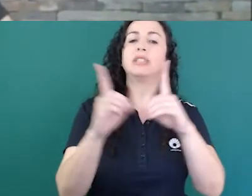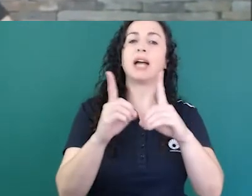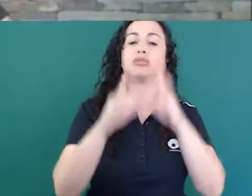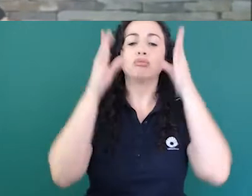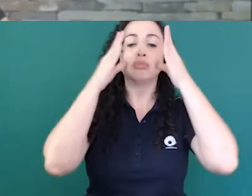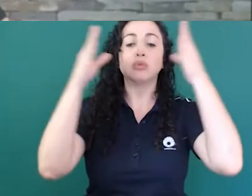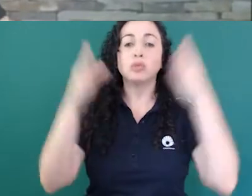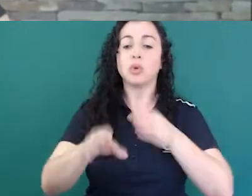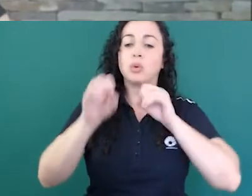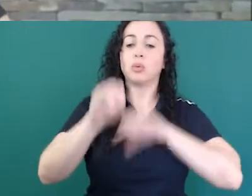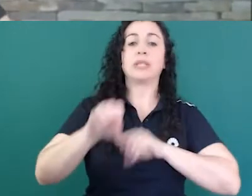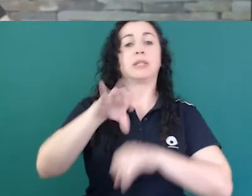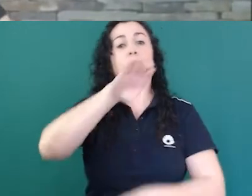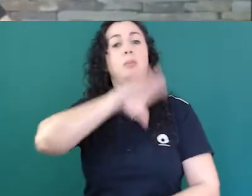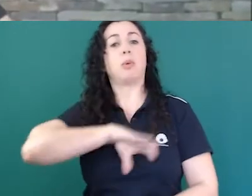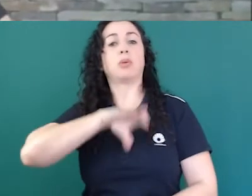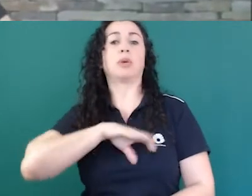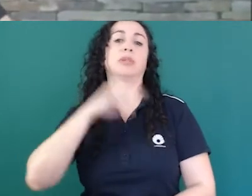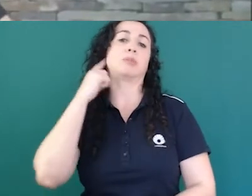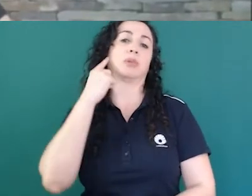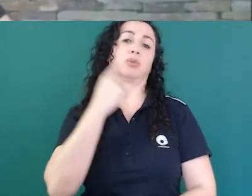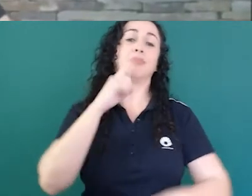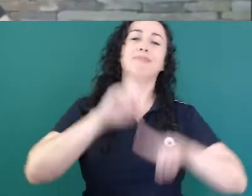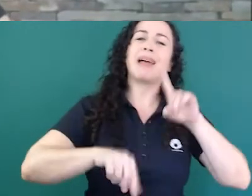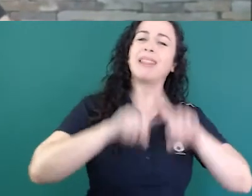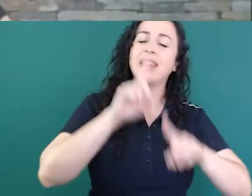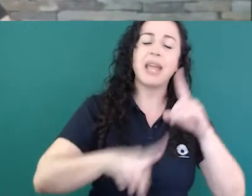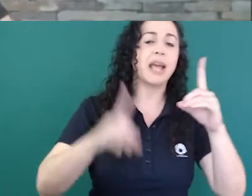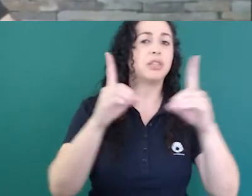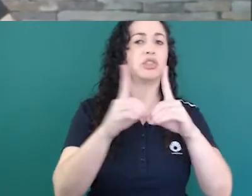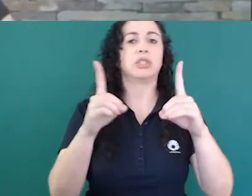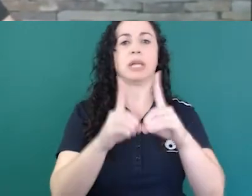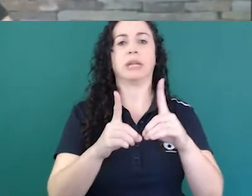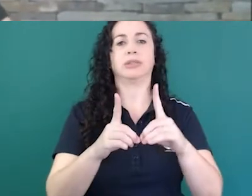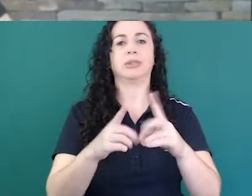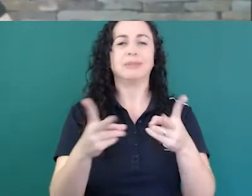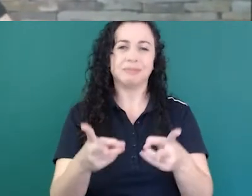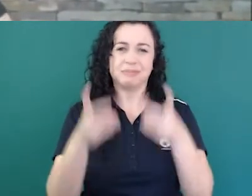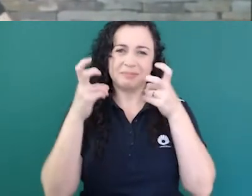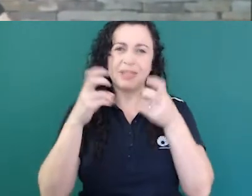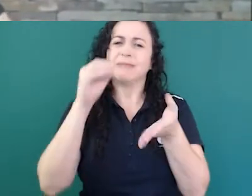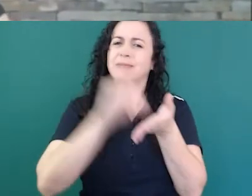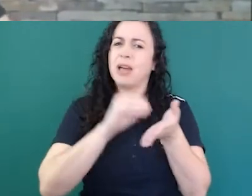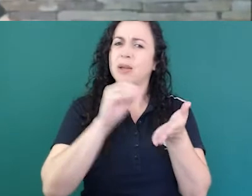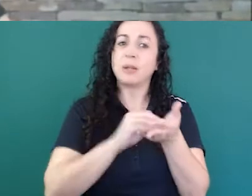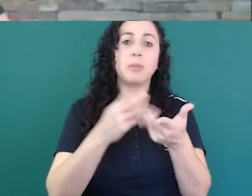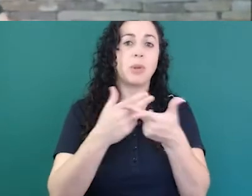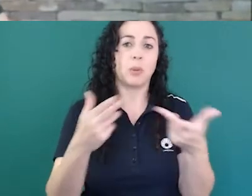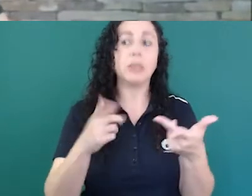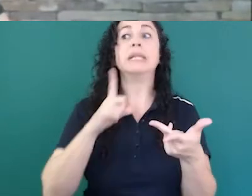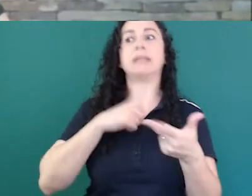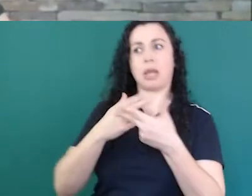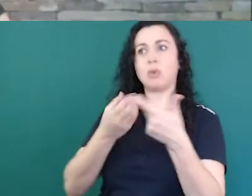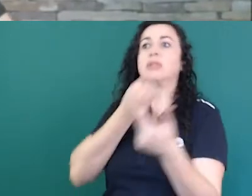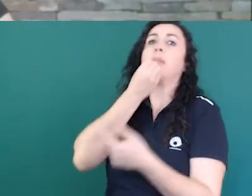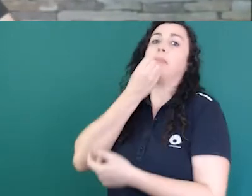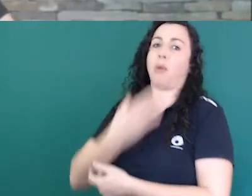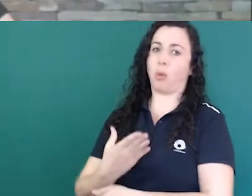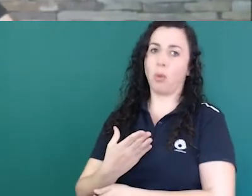materiais didáticos então tem muita coisa boa que já aconteceu com a vinda do decreto mas tem ainda